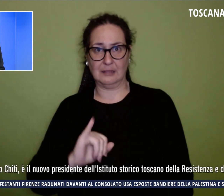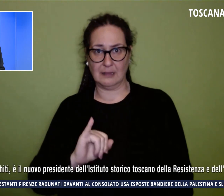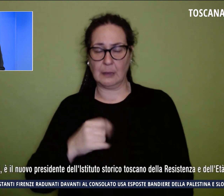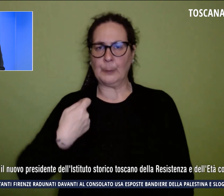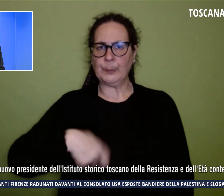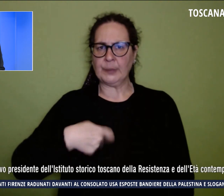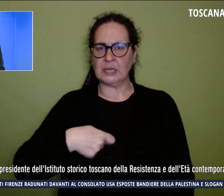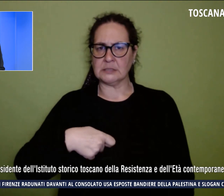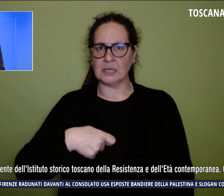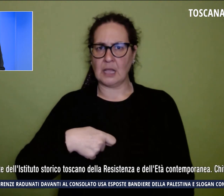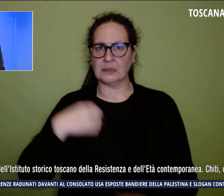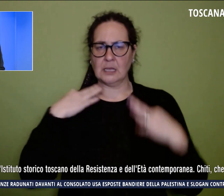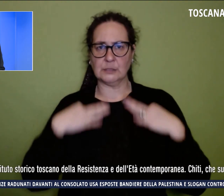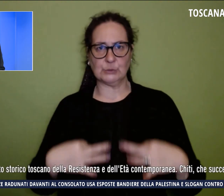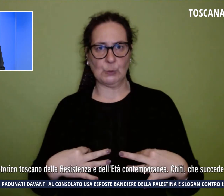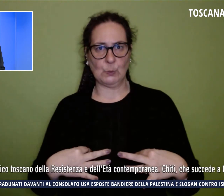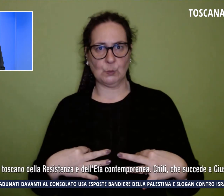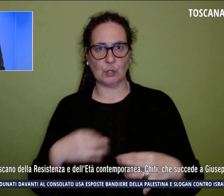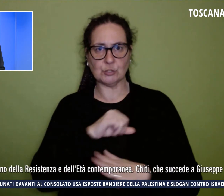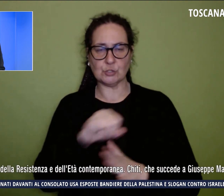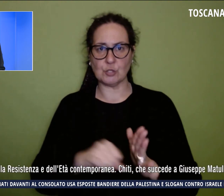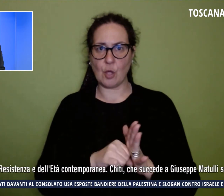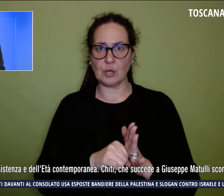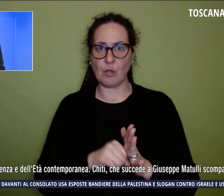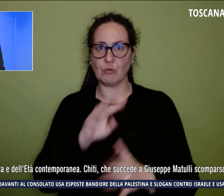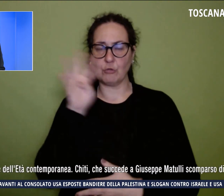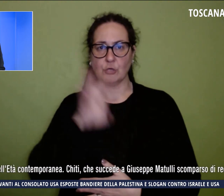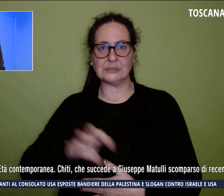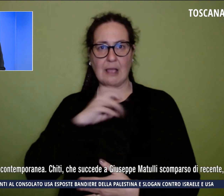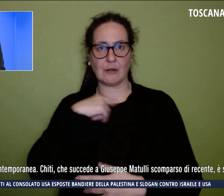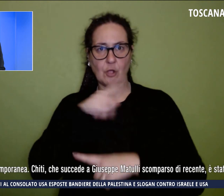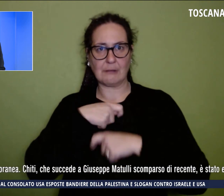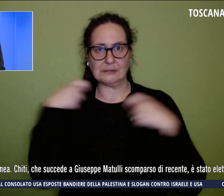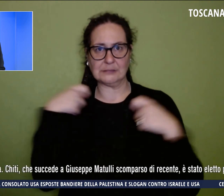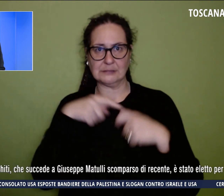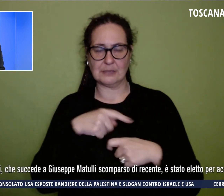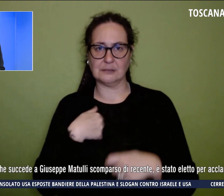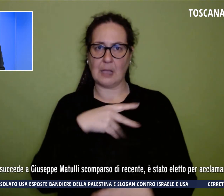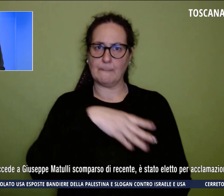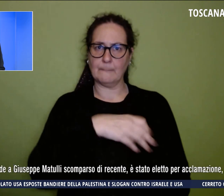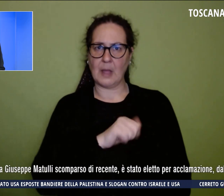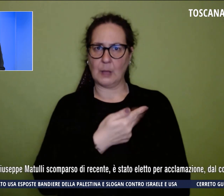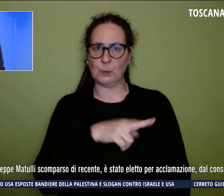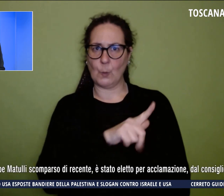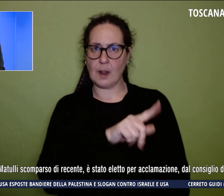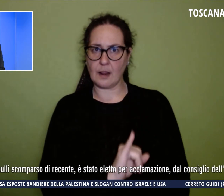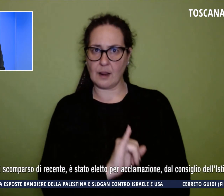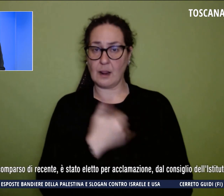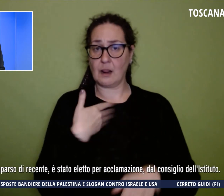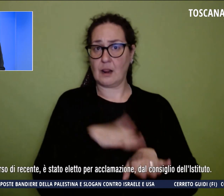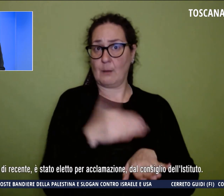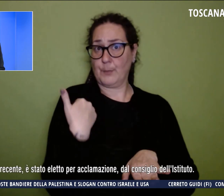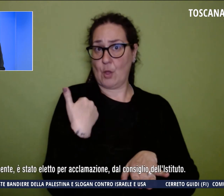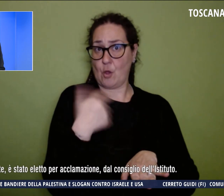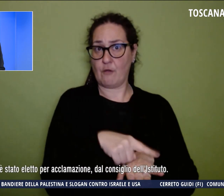Toscano della Resistenza. Chiti succede a Giuseppe Matulli, scomparso di decente ed è stato